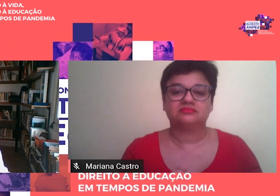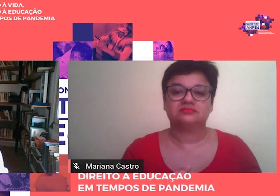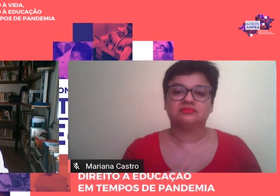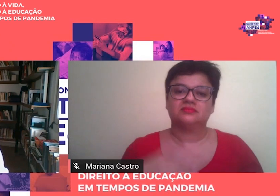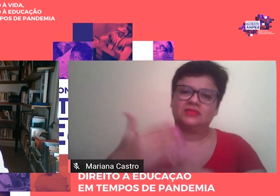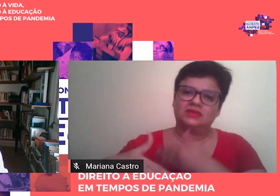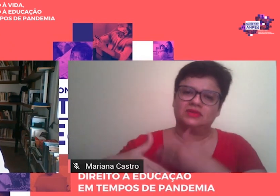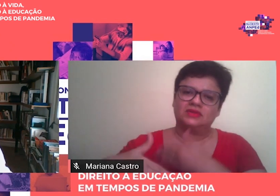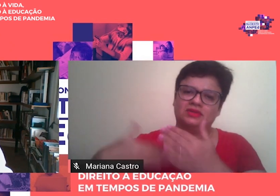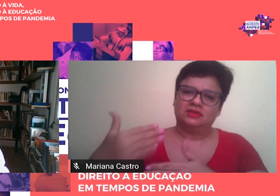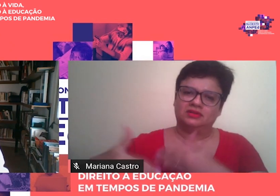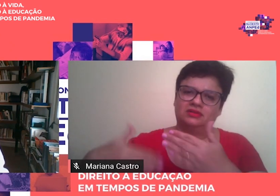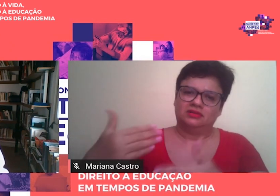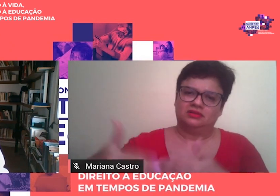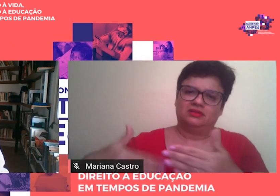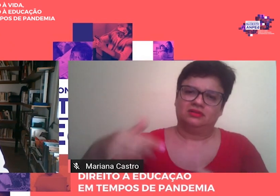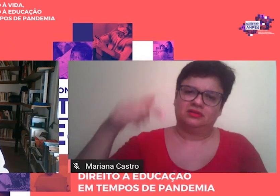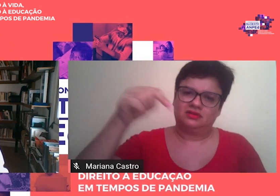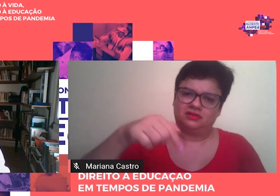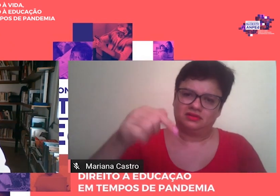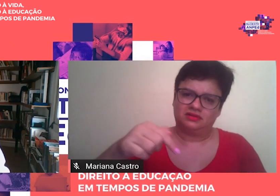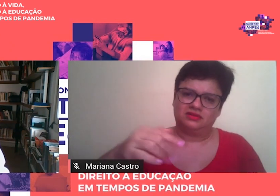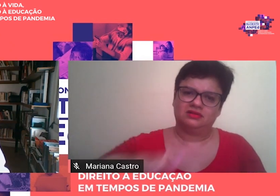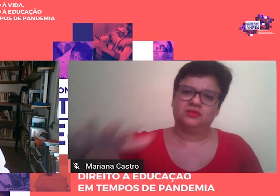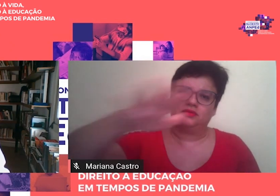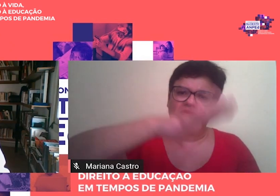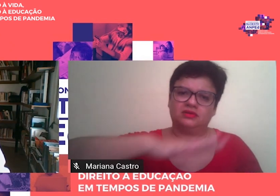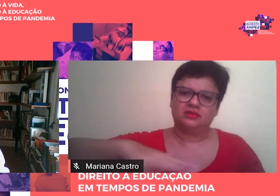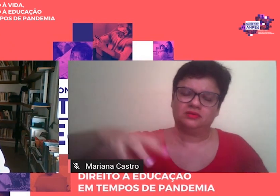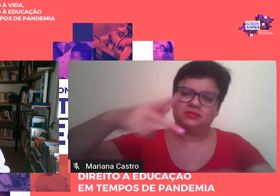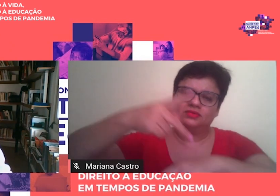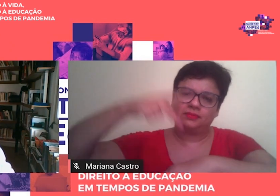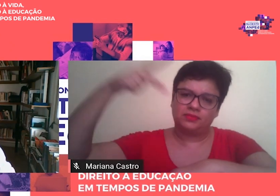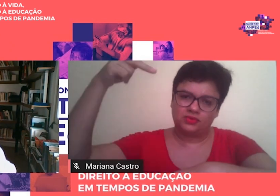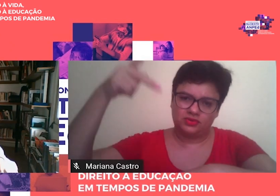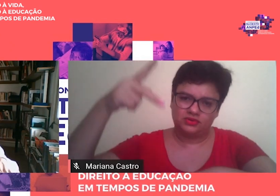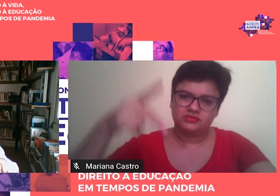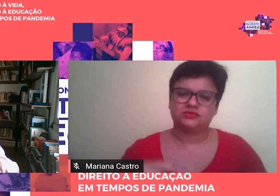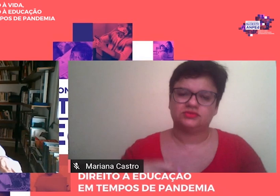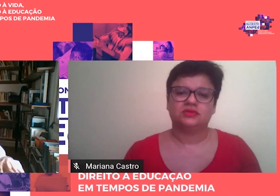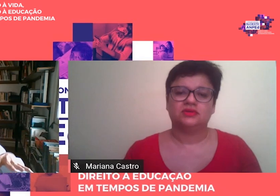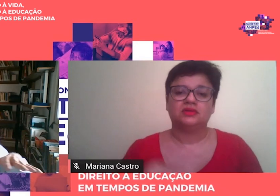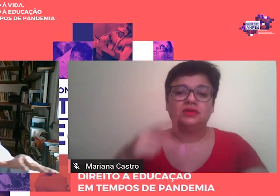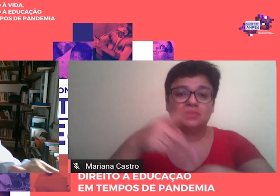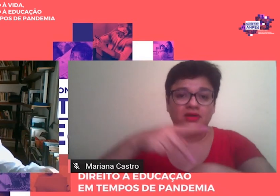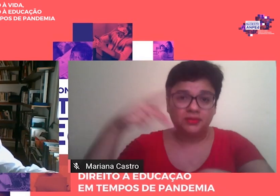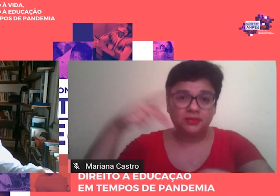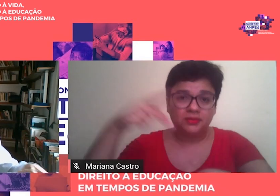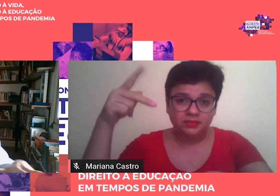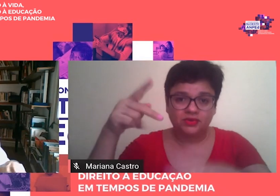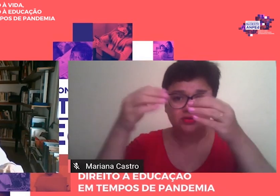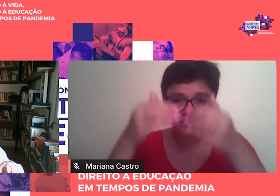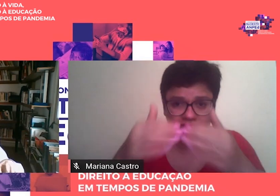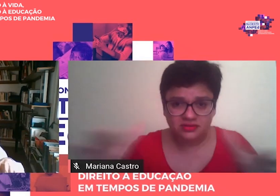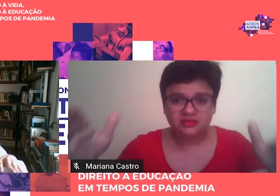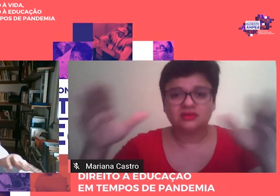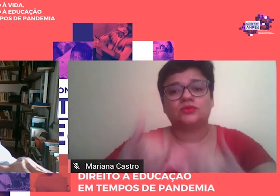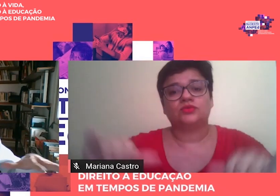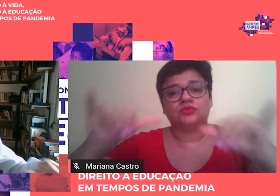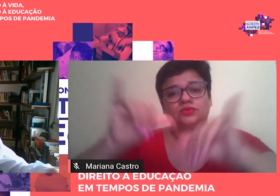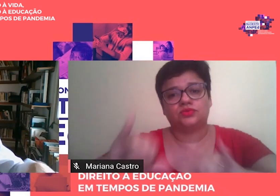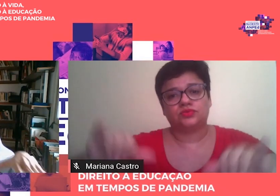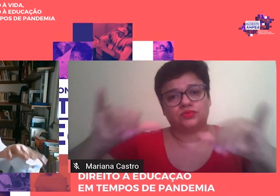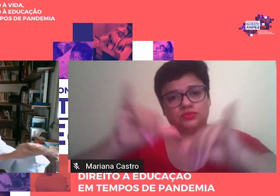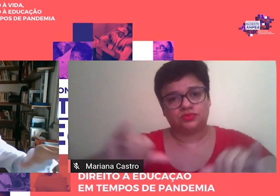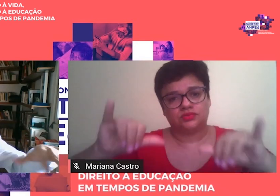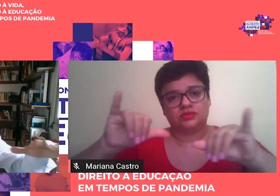circularam aqui no âmbito da pós-graduação, e a partir da pós-graduação que elas tiveram alguma difusão, né, e